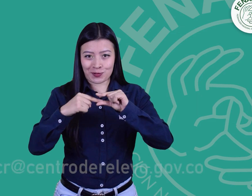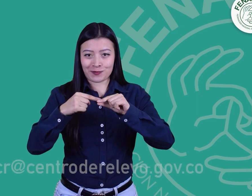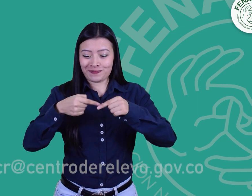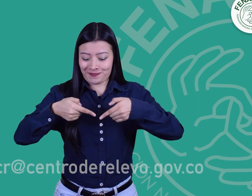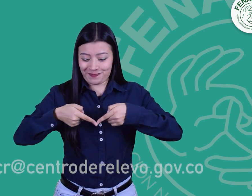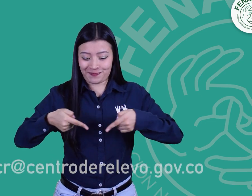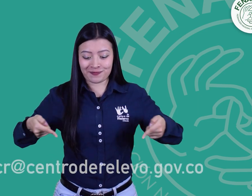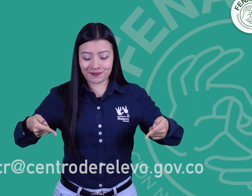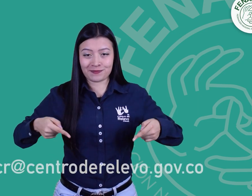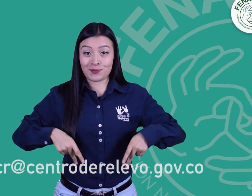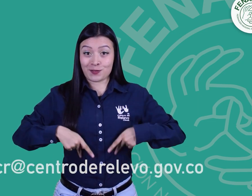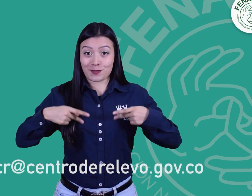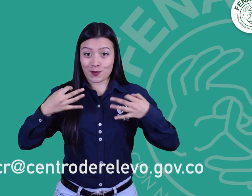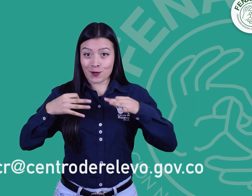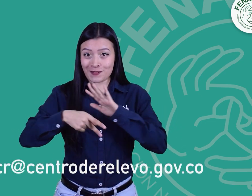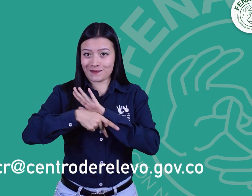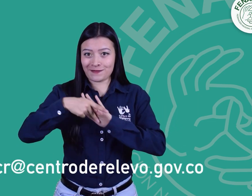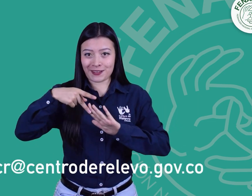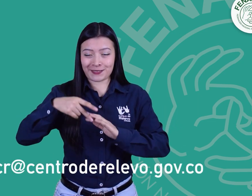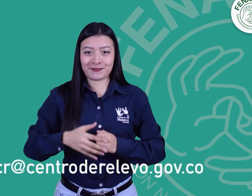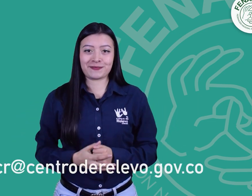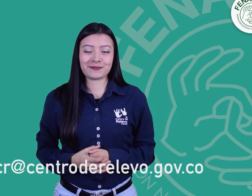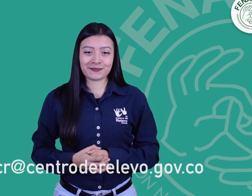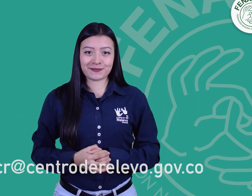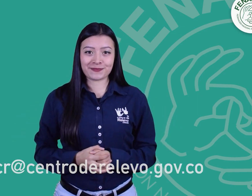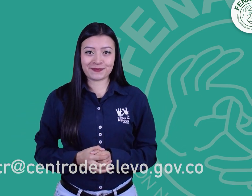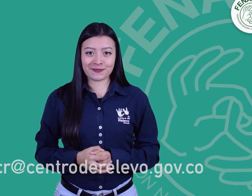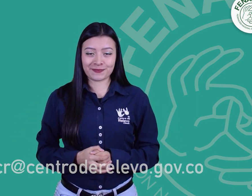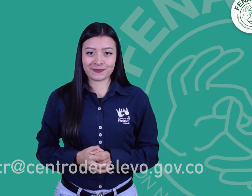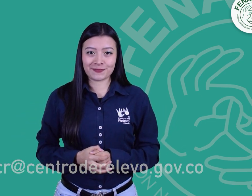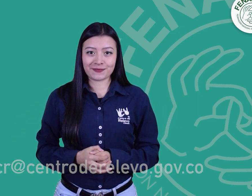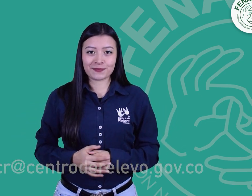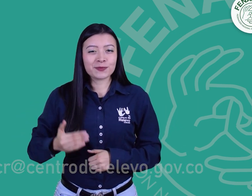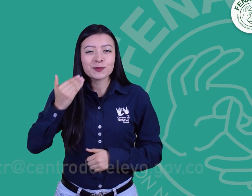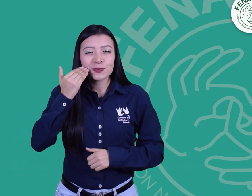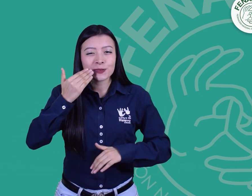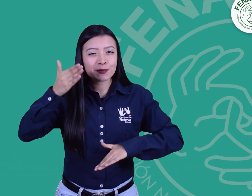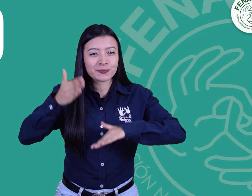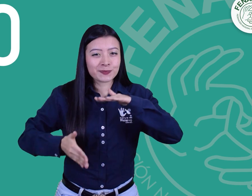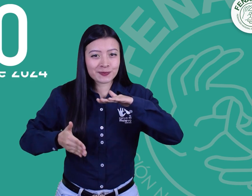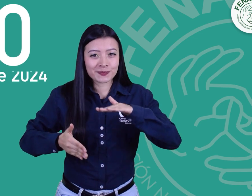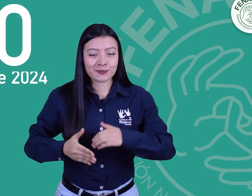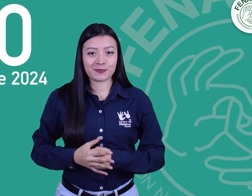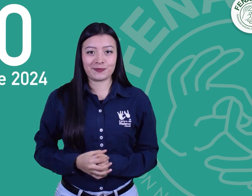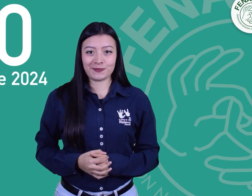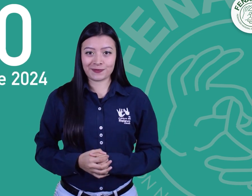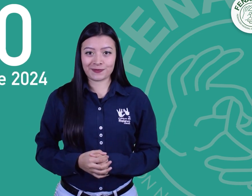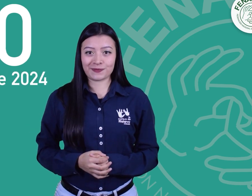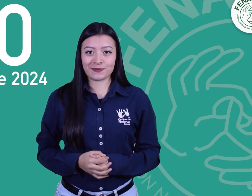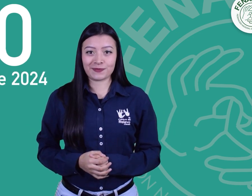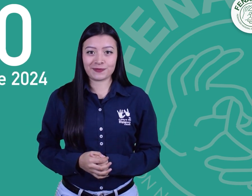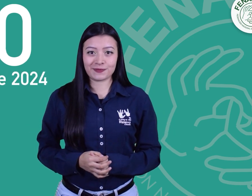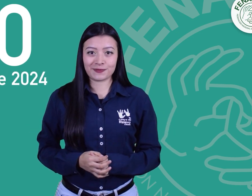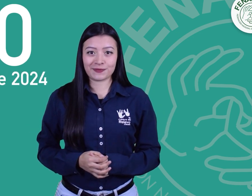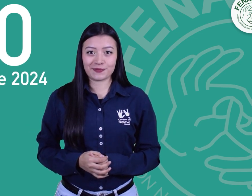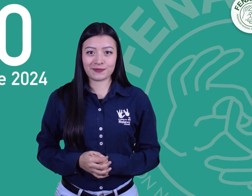vida al siguiente correo, ccr.centroderrelevo.gov.com. Cierre la convocatoria 30 de abril.